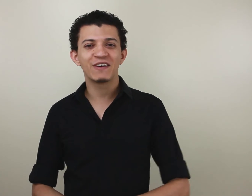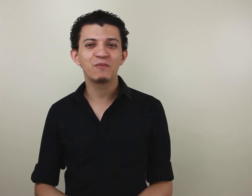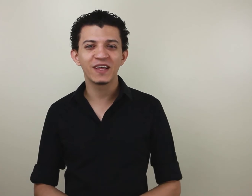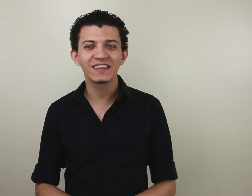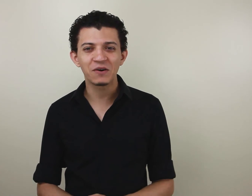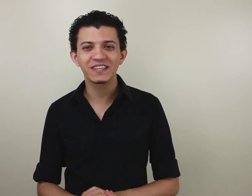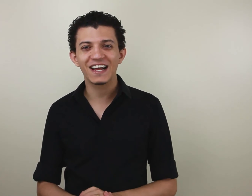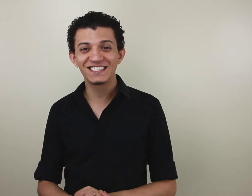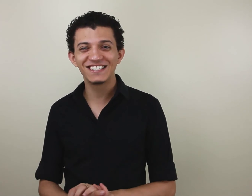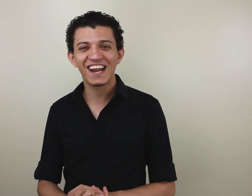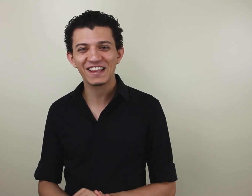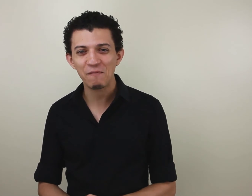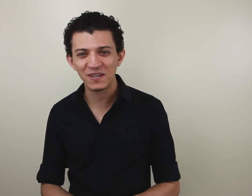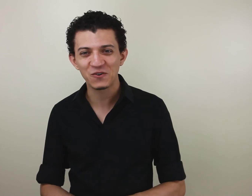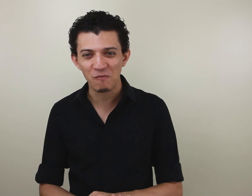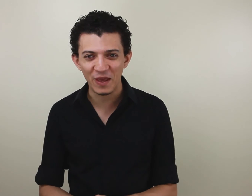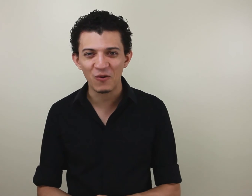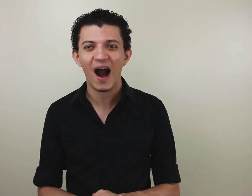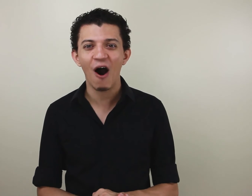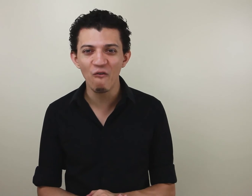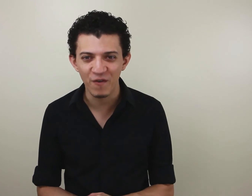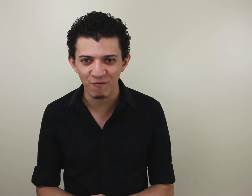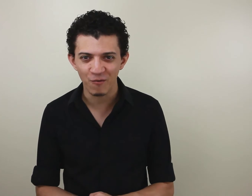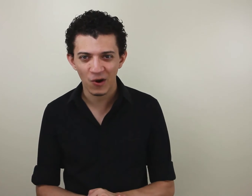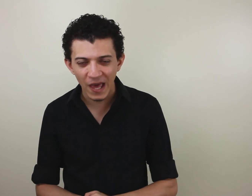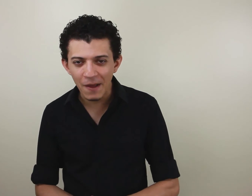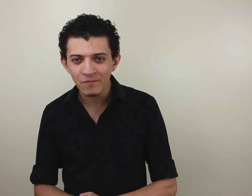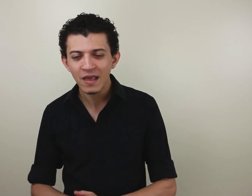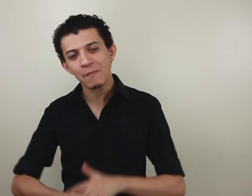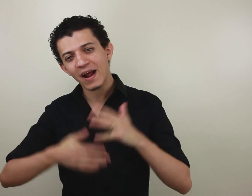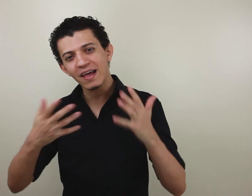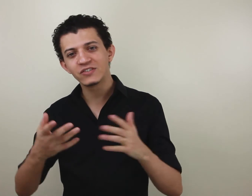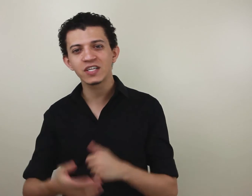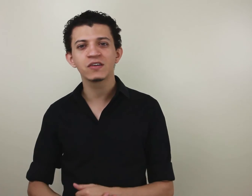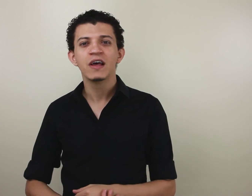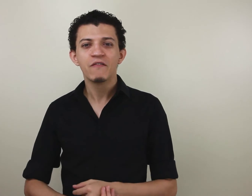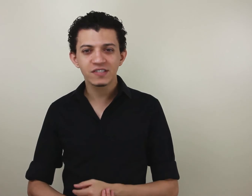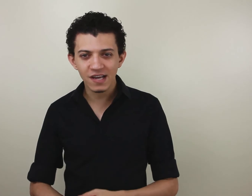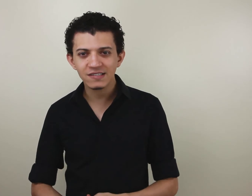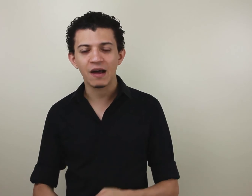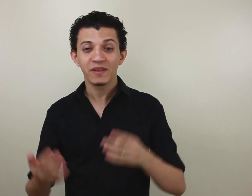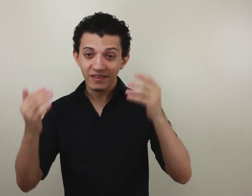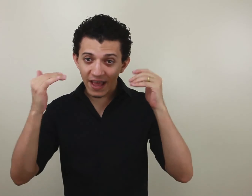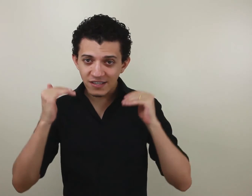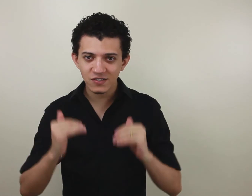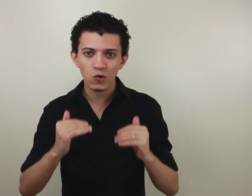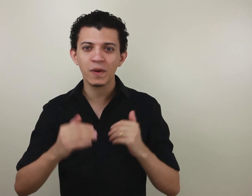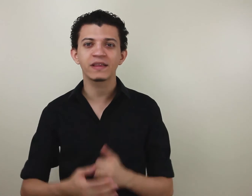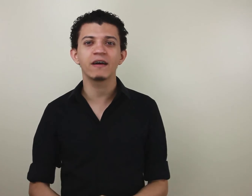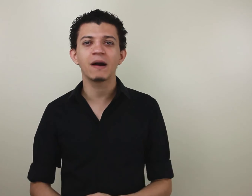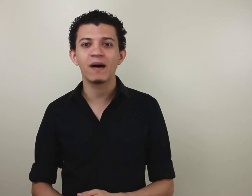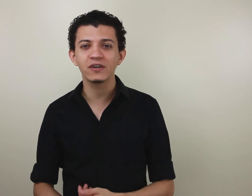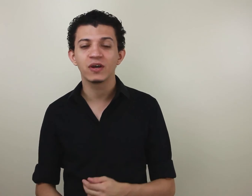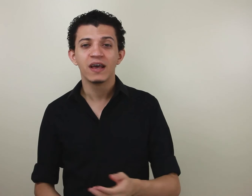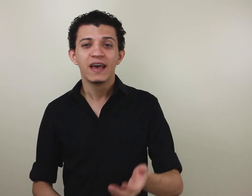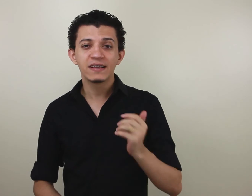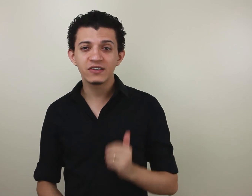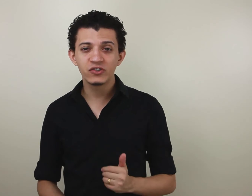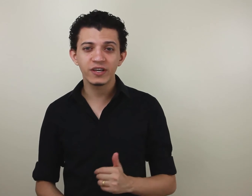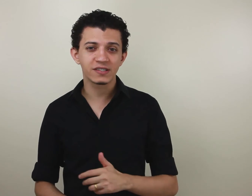vai poder então interagir diretamente comigo ao vivo. Ok? E para além disso, você já sabe, deixe seu comentário aqui abaixo. Esses dias